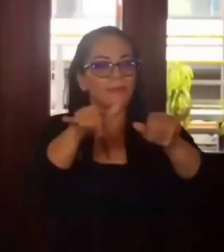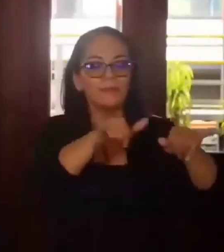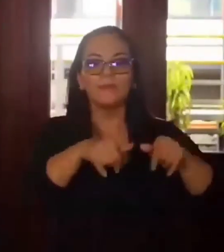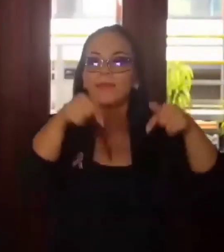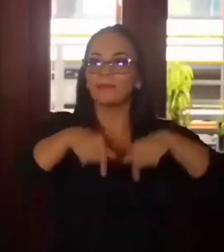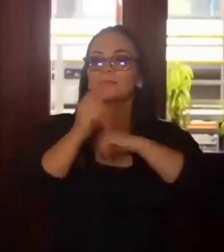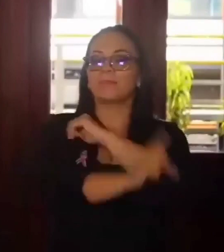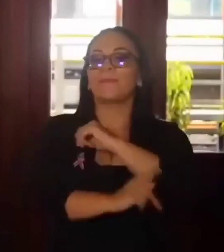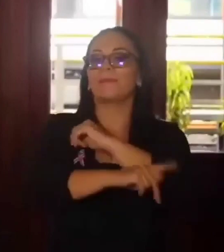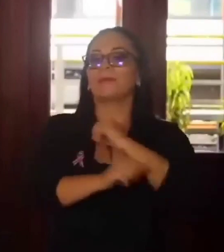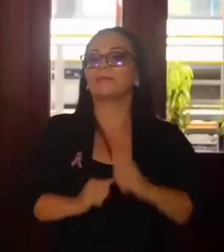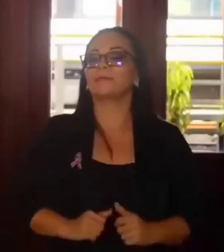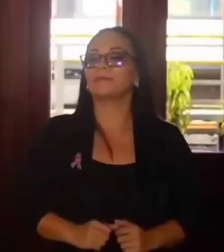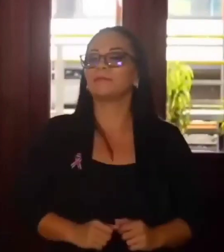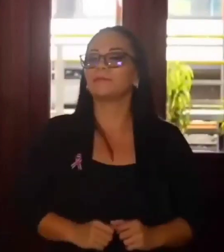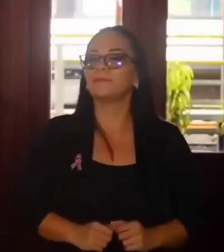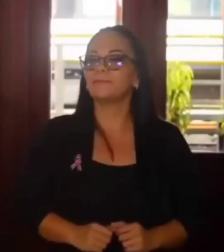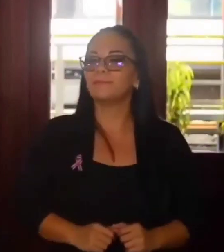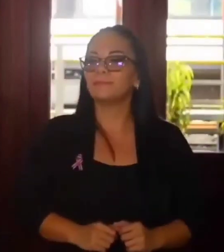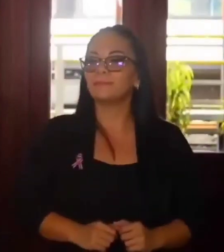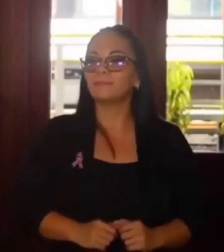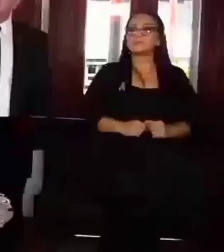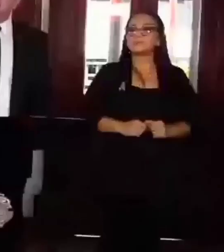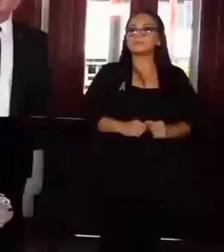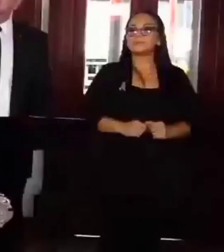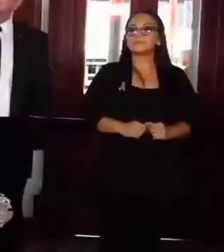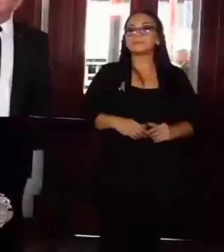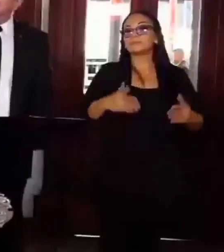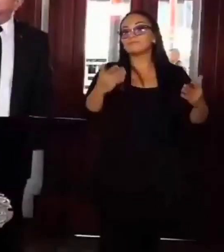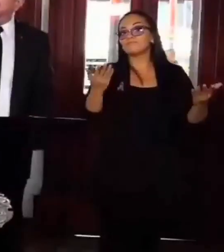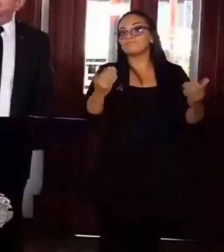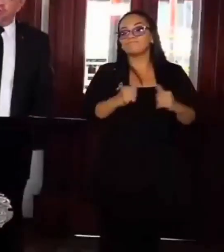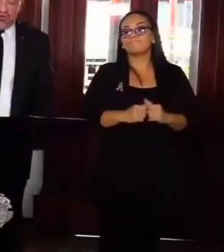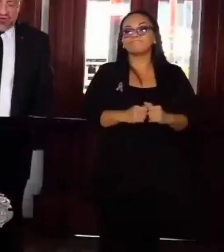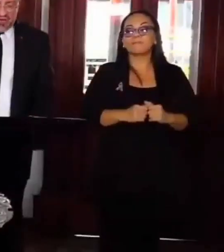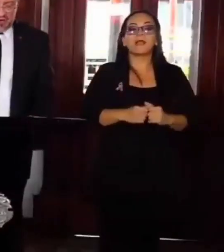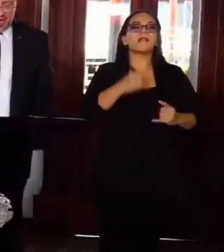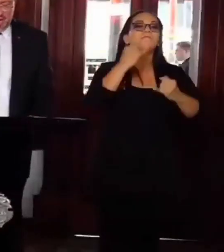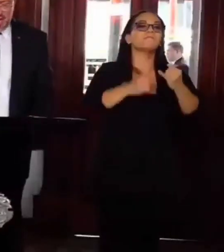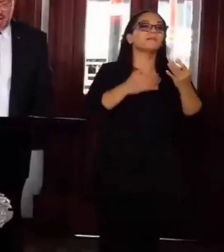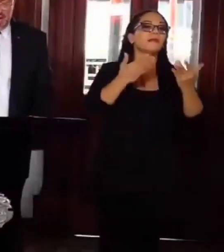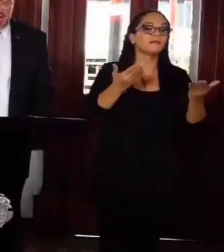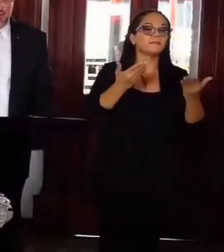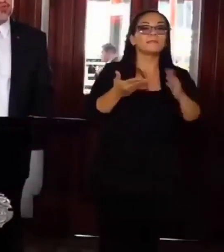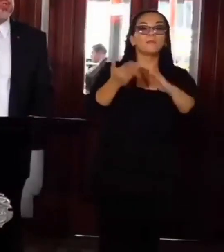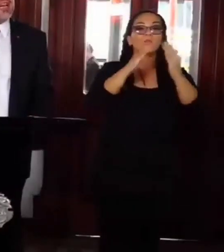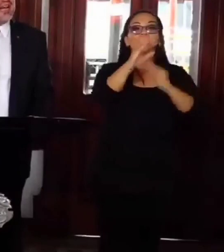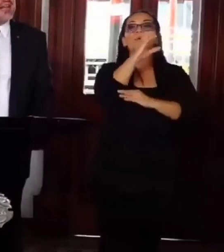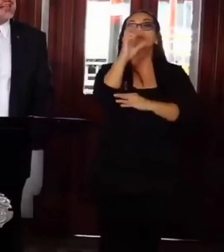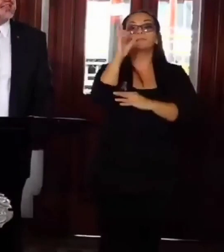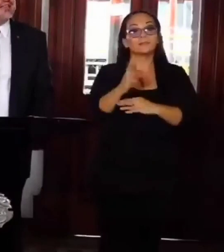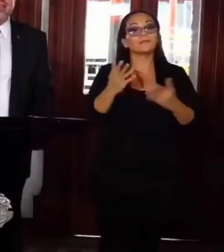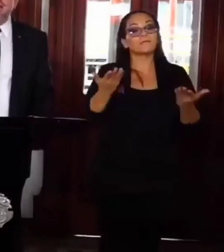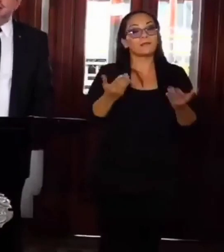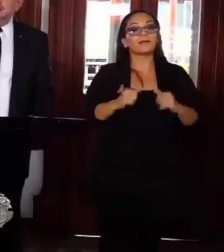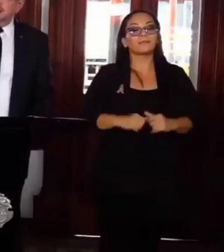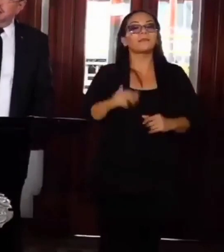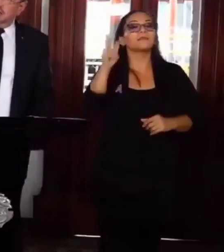este país. Al final del día, el pueblo de Costa Rica escuchará